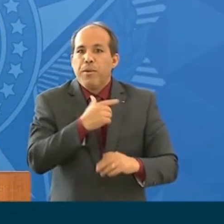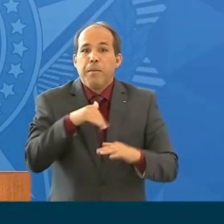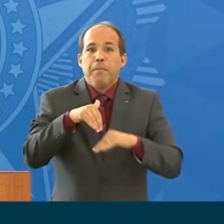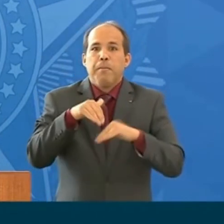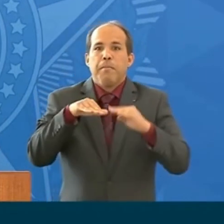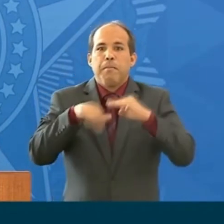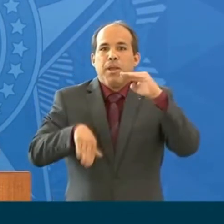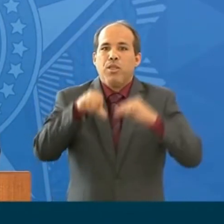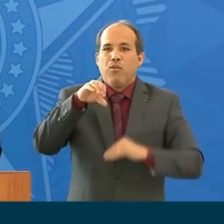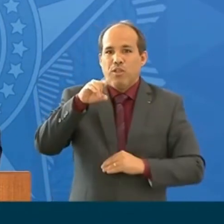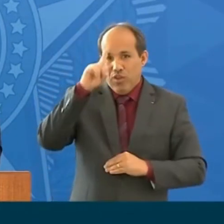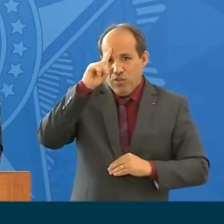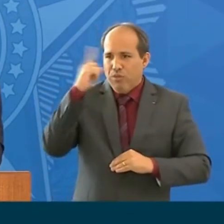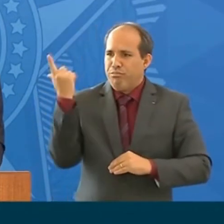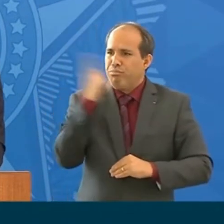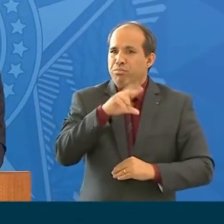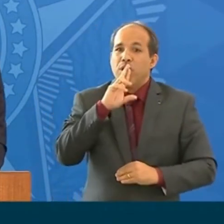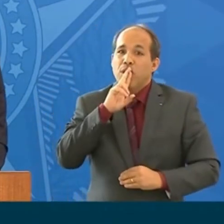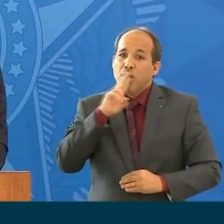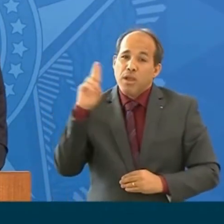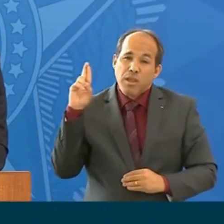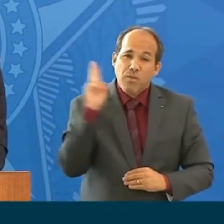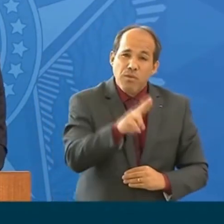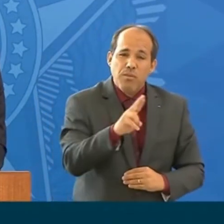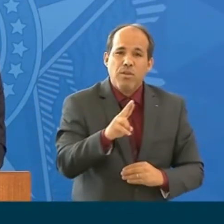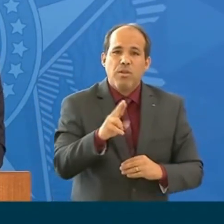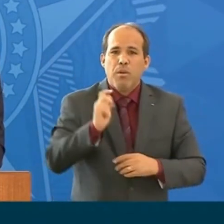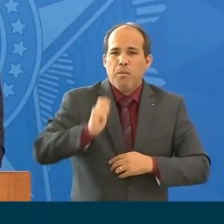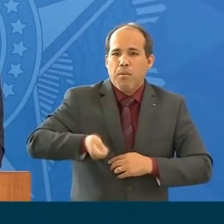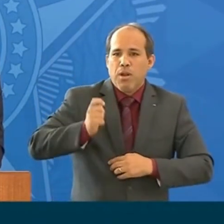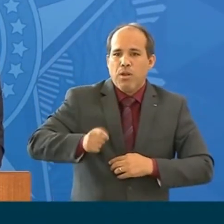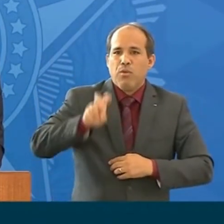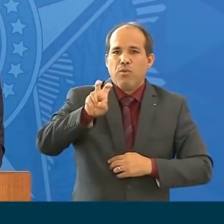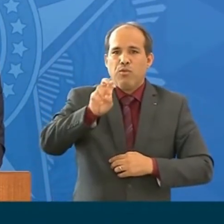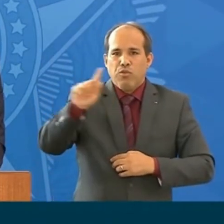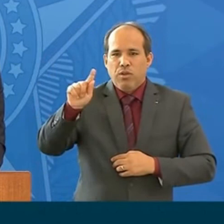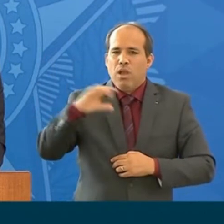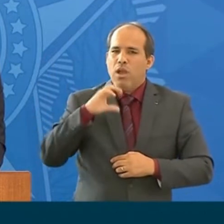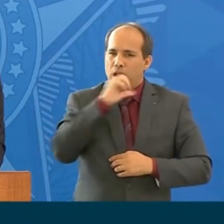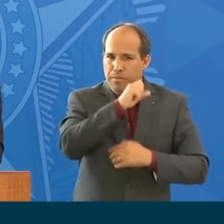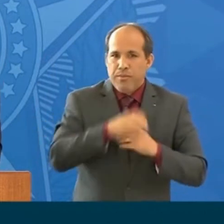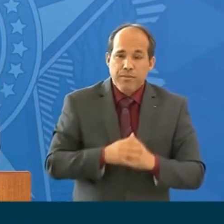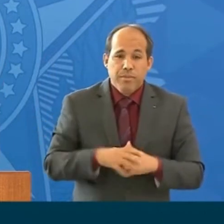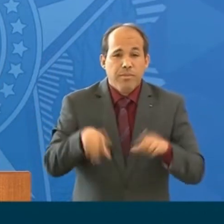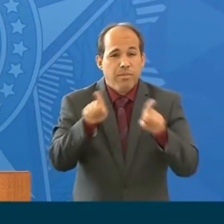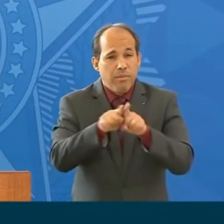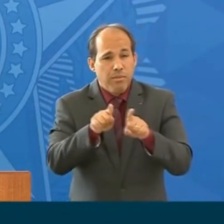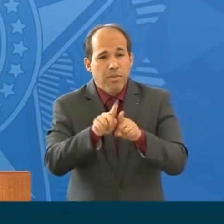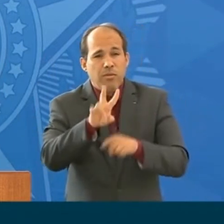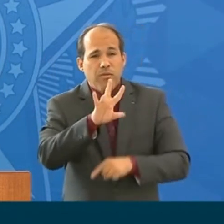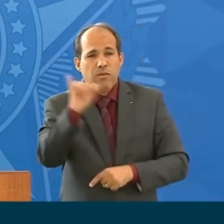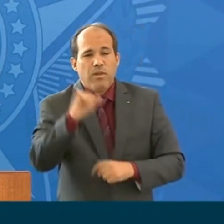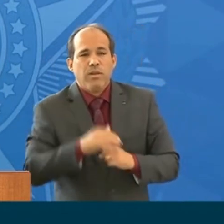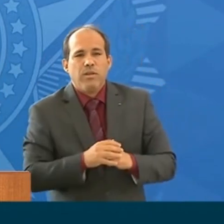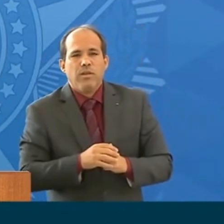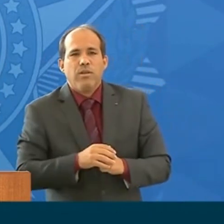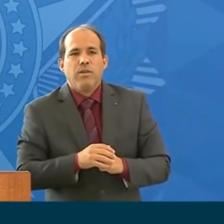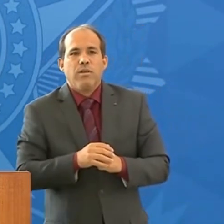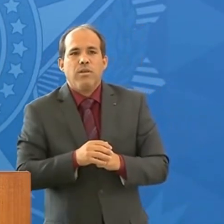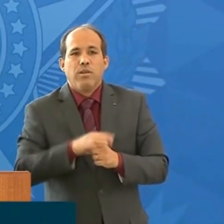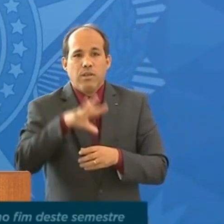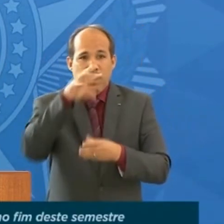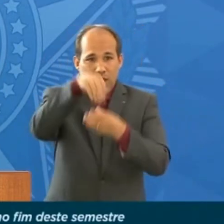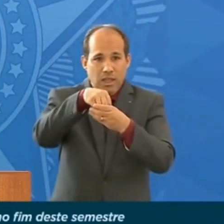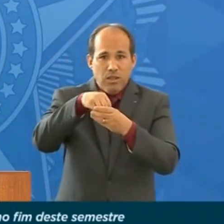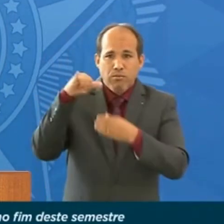para adiantarmos o processo do leilão do 5G. Irão também um representante,